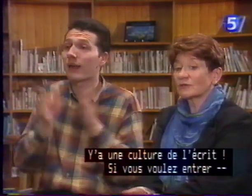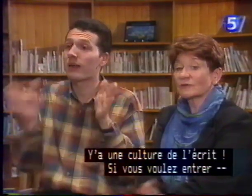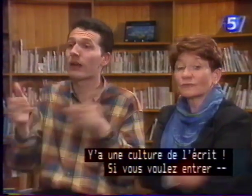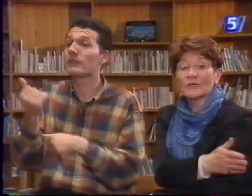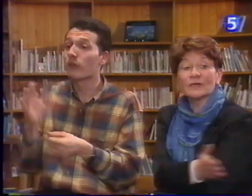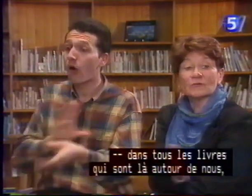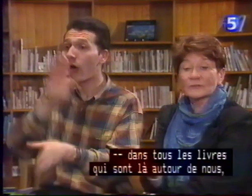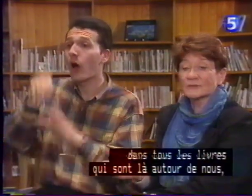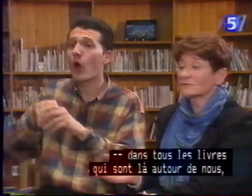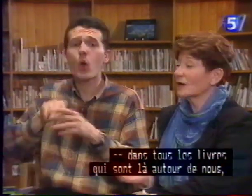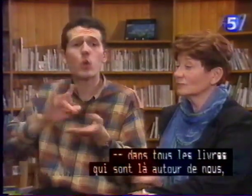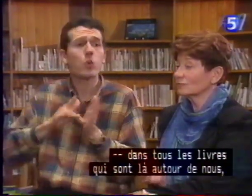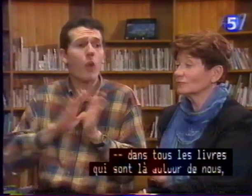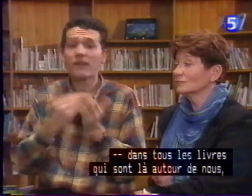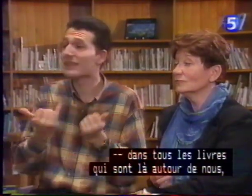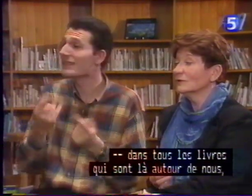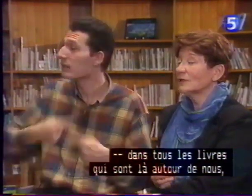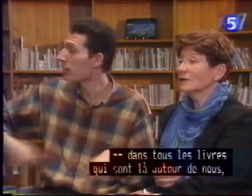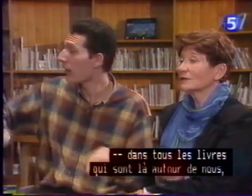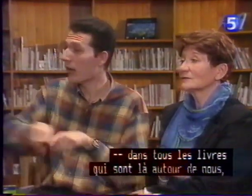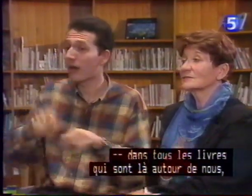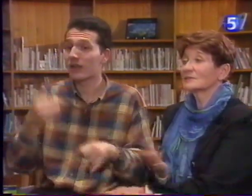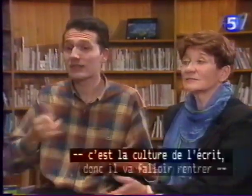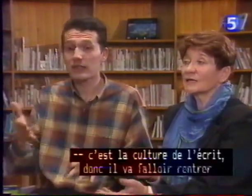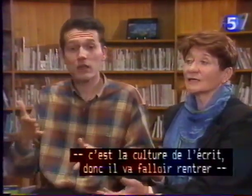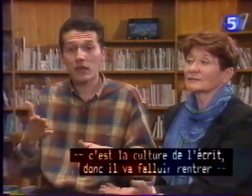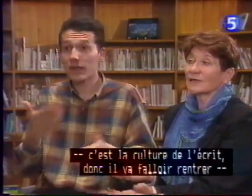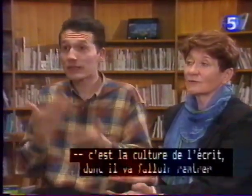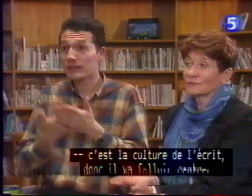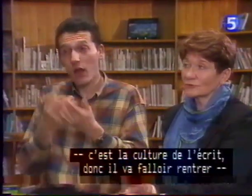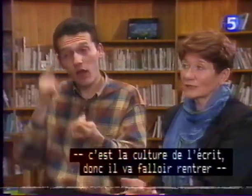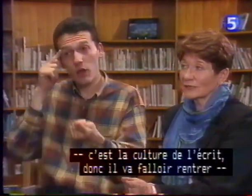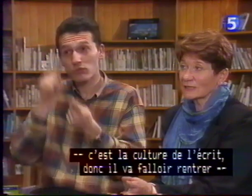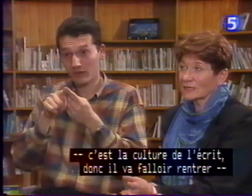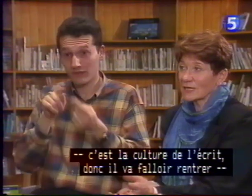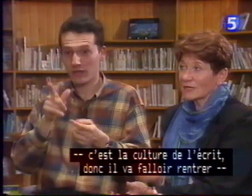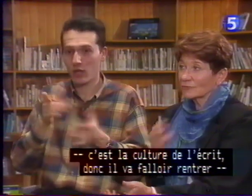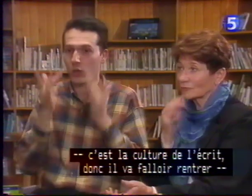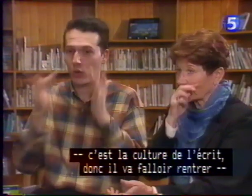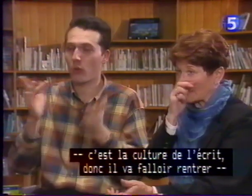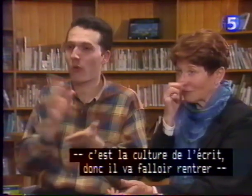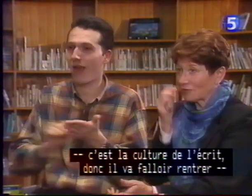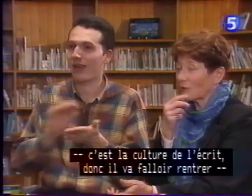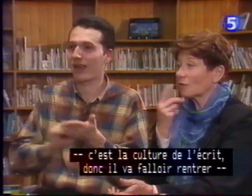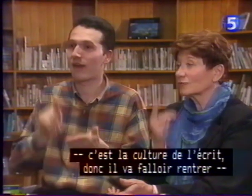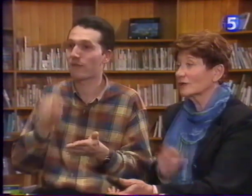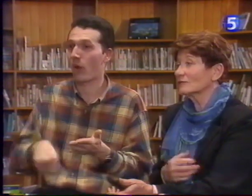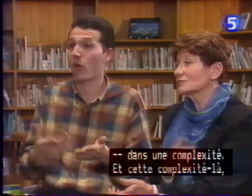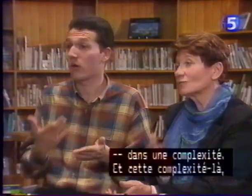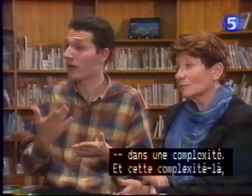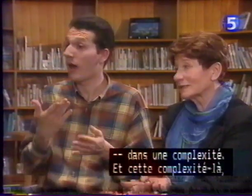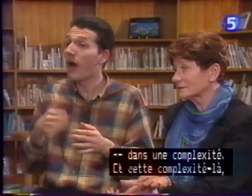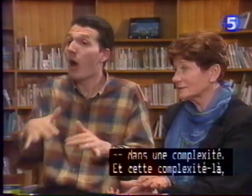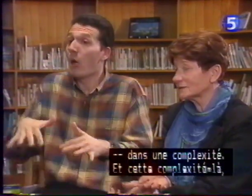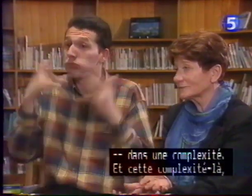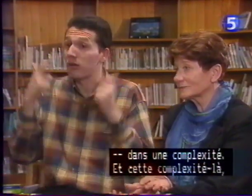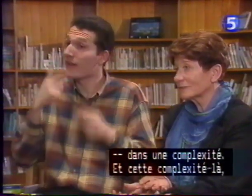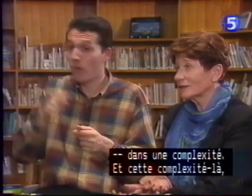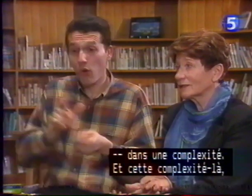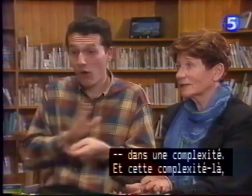tous les livres qui sont là autour de nous, c'est ça, c'est la culture de l'écrit. Donc, il va falloir rentrer dans une complexité. Et